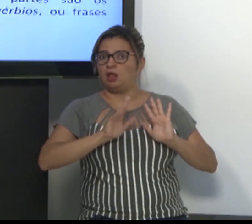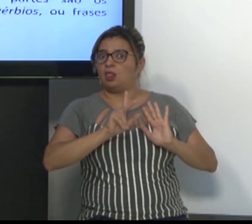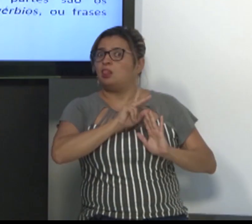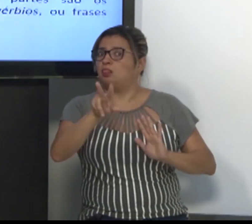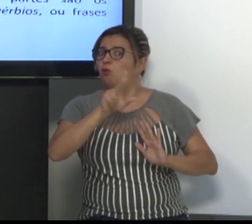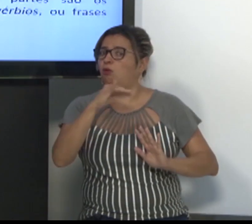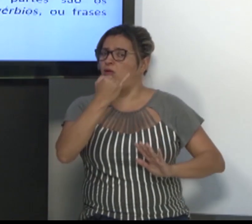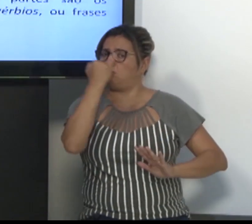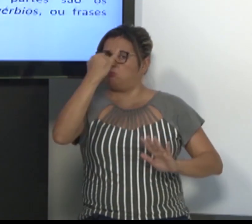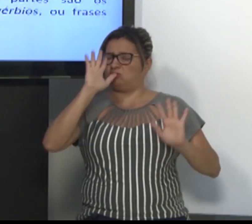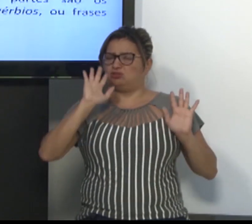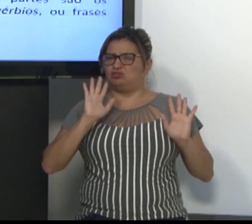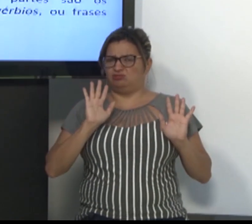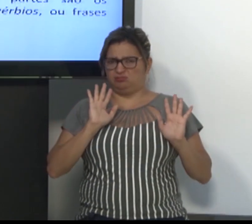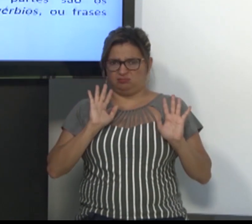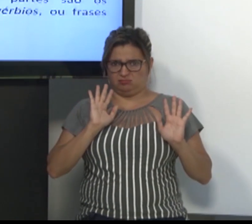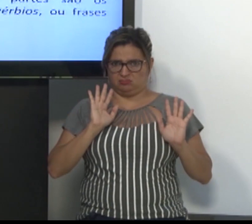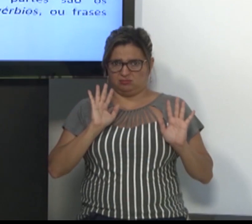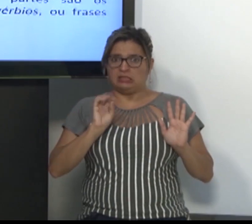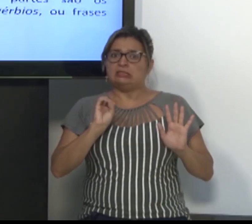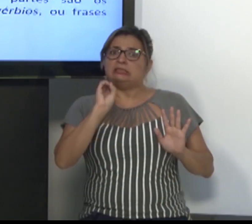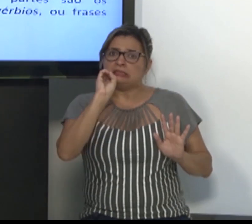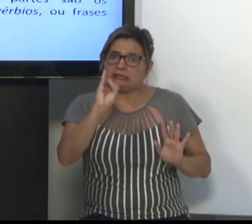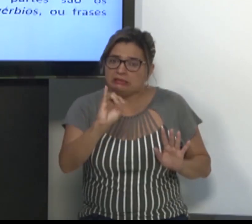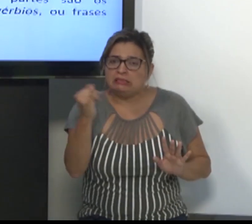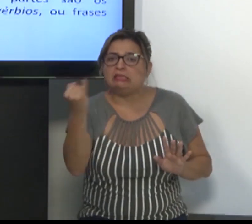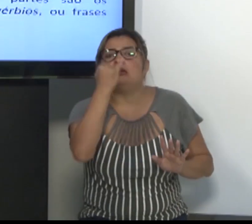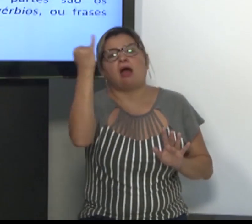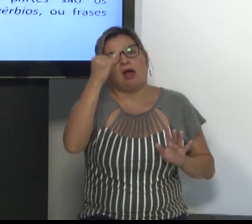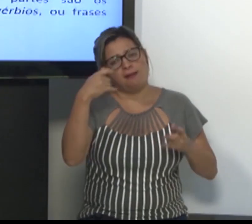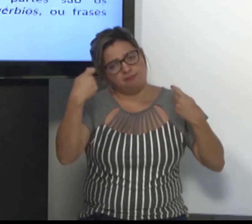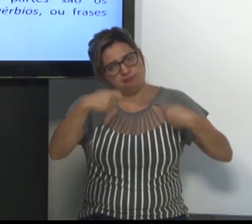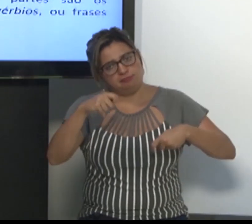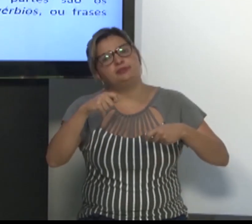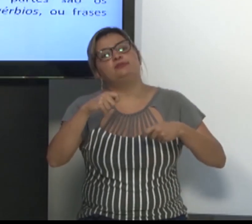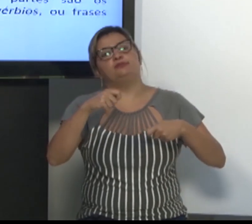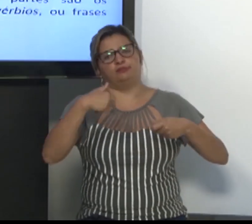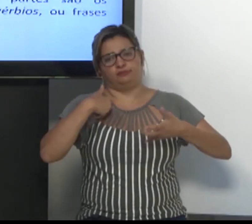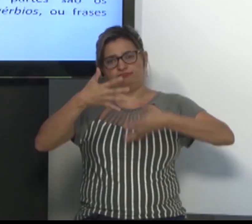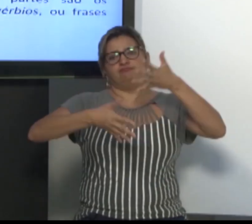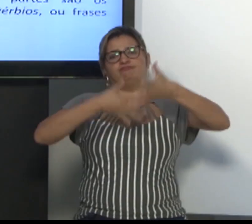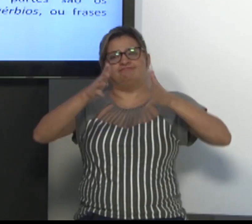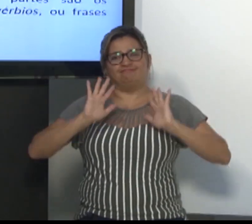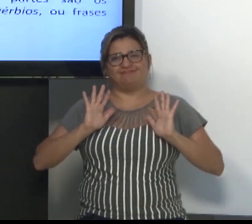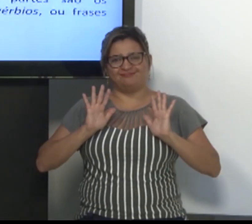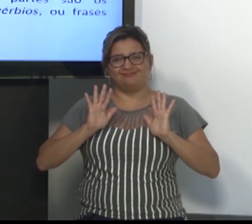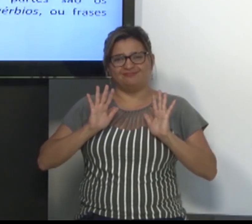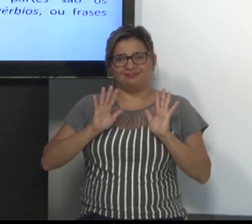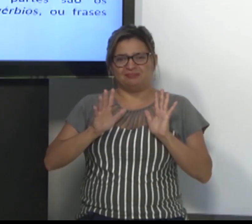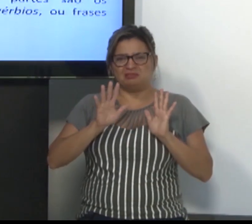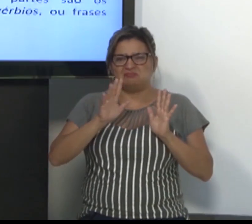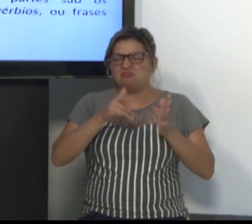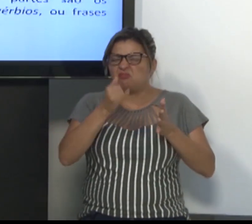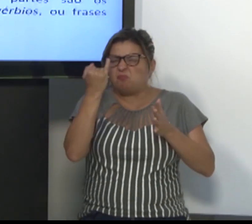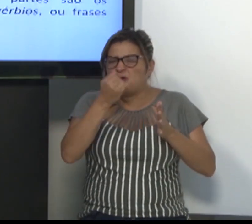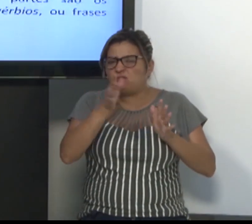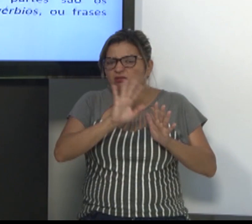Agora, se for importante, sim, eu preciso manter. Mas, se não, eu posso tirar. Este é o